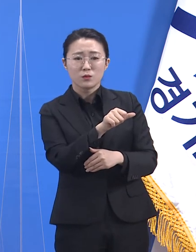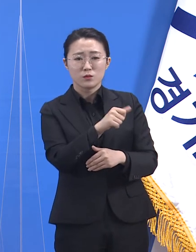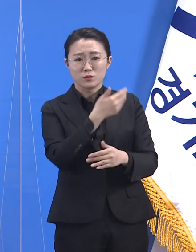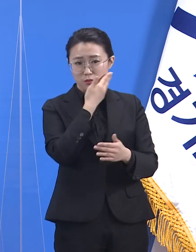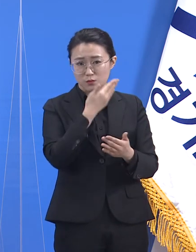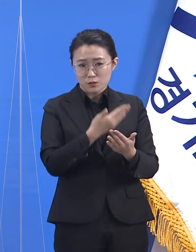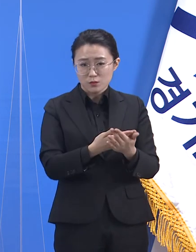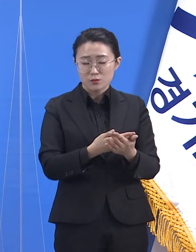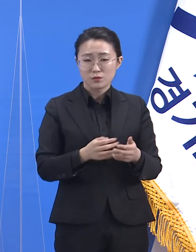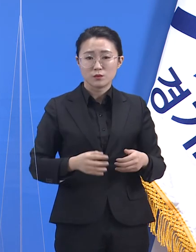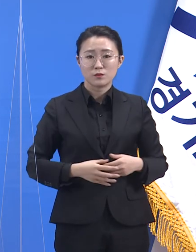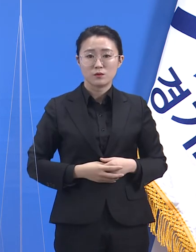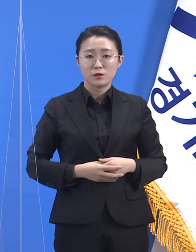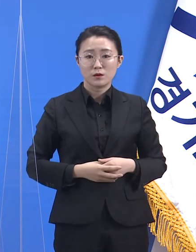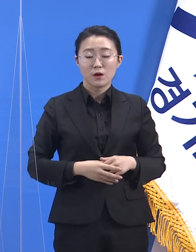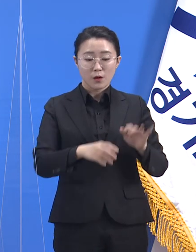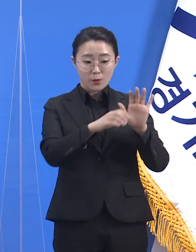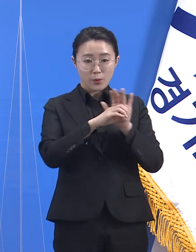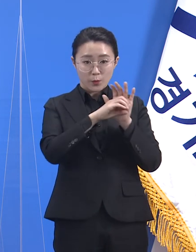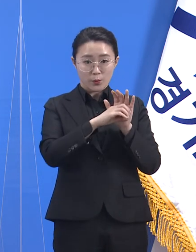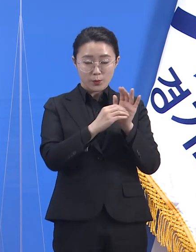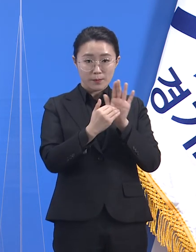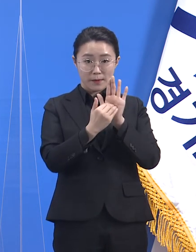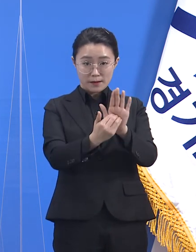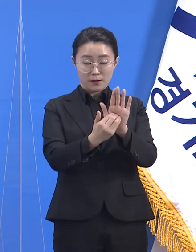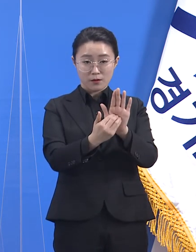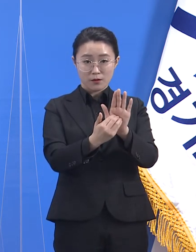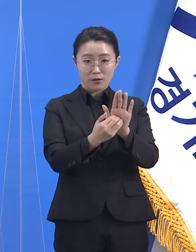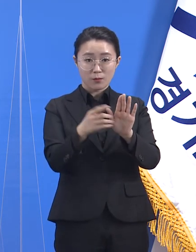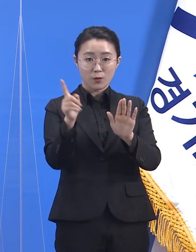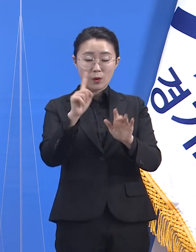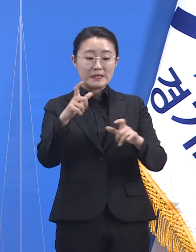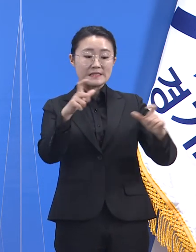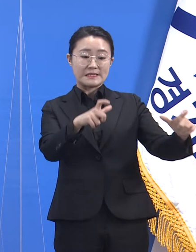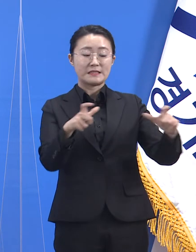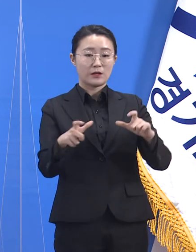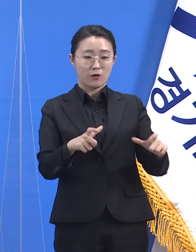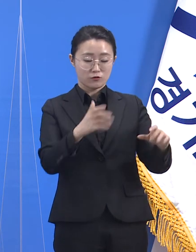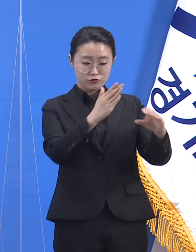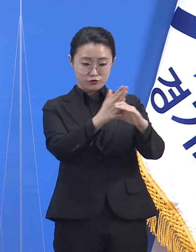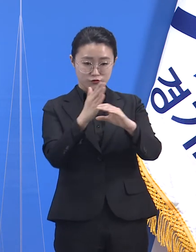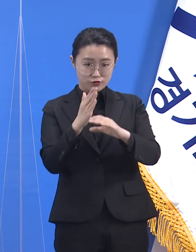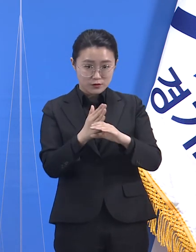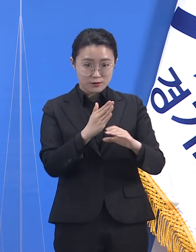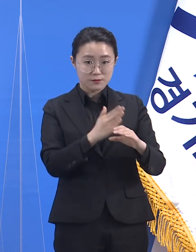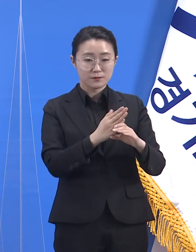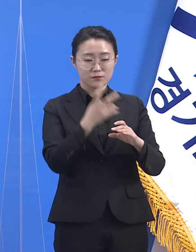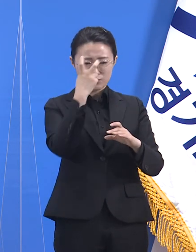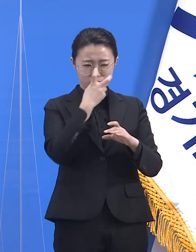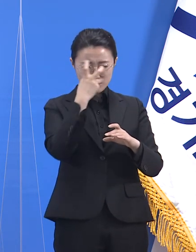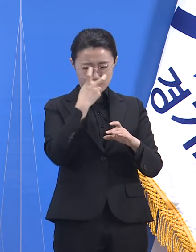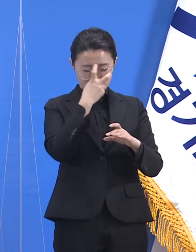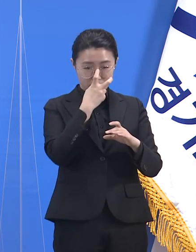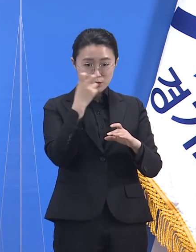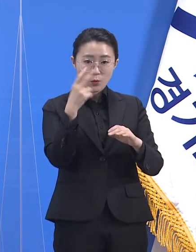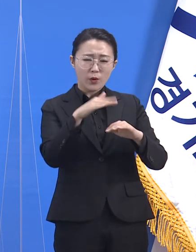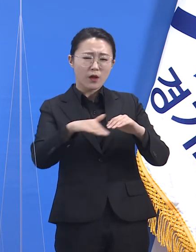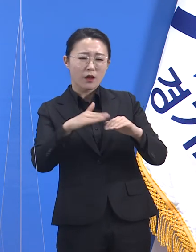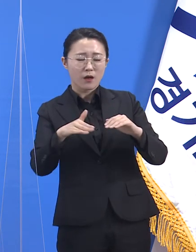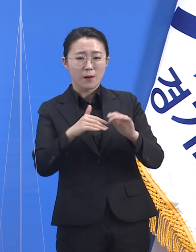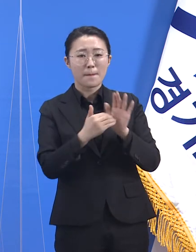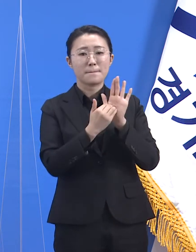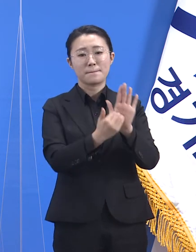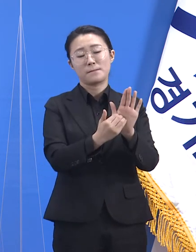코로나19 방역은 지역 중심의 분석과 대응이 중요합니다. 행정적 조치의